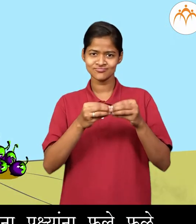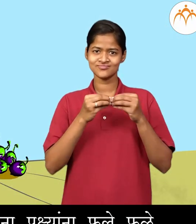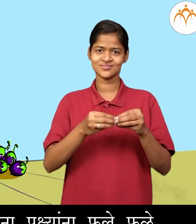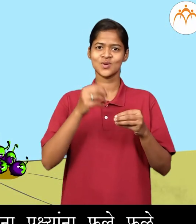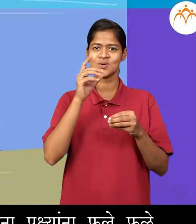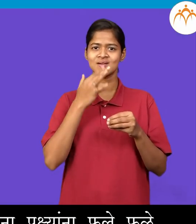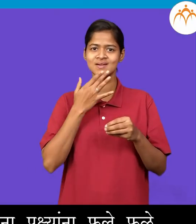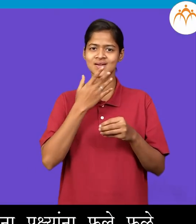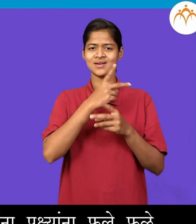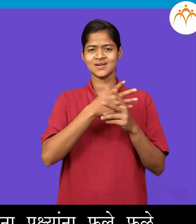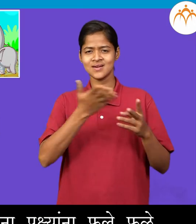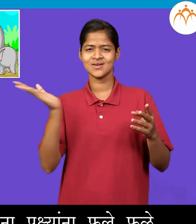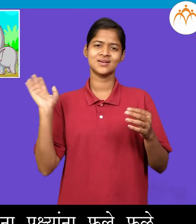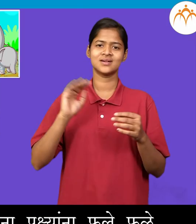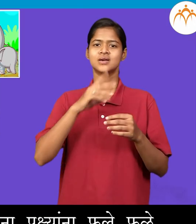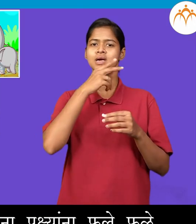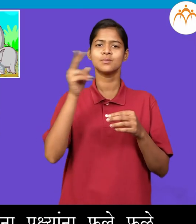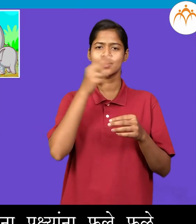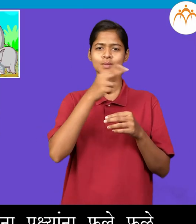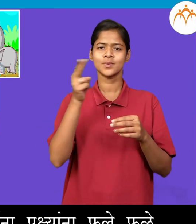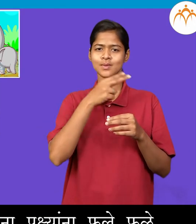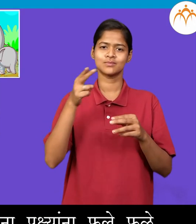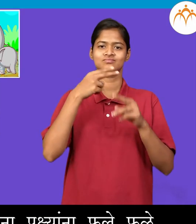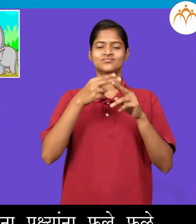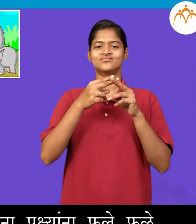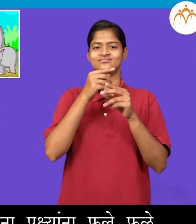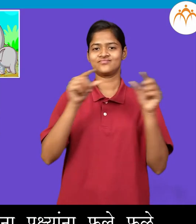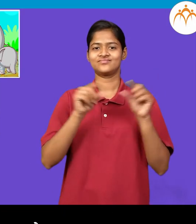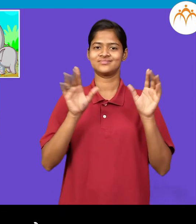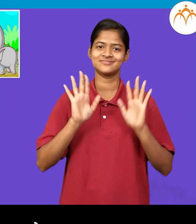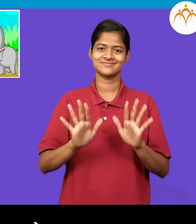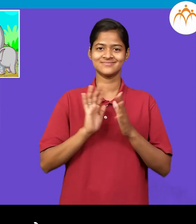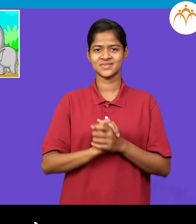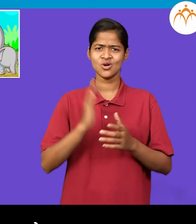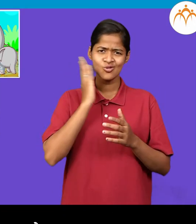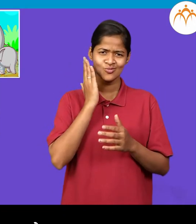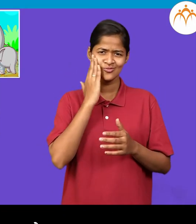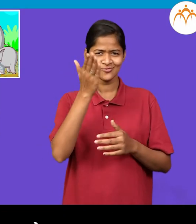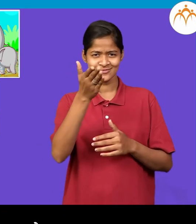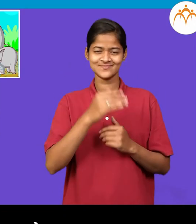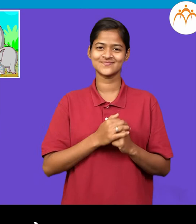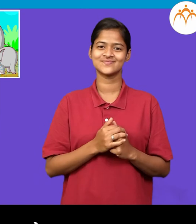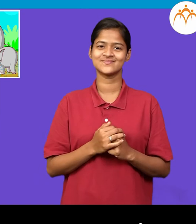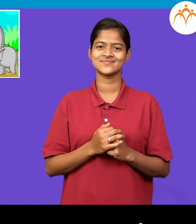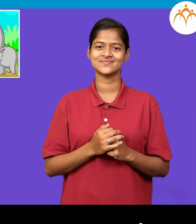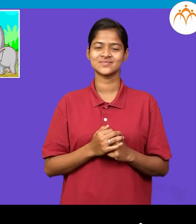भाजा, रंग यान्ना नावे अस्ताथ हे तुम्हाला माहितिये या